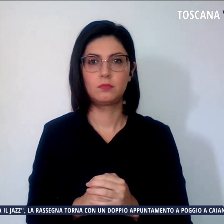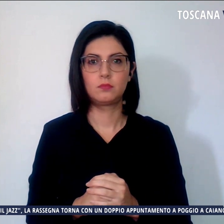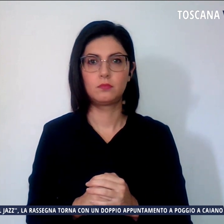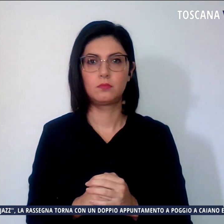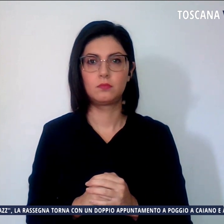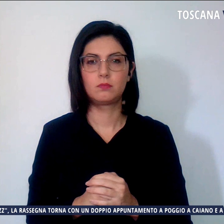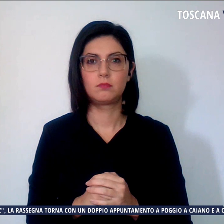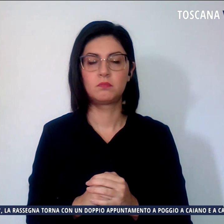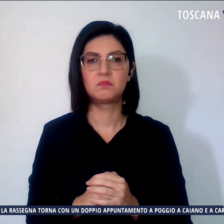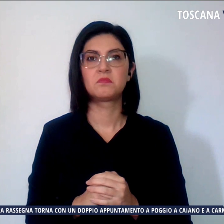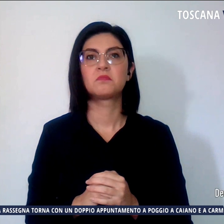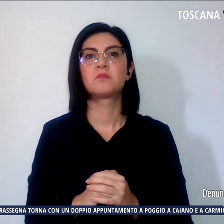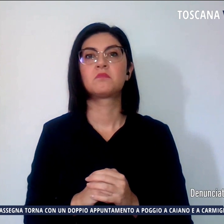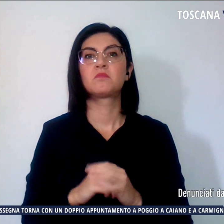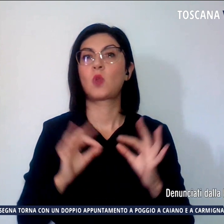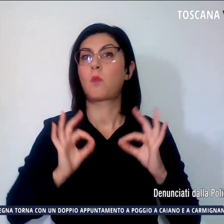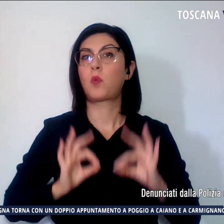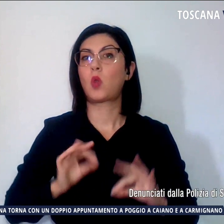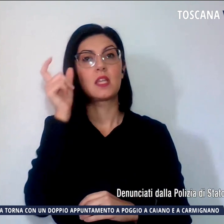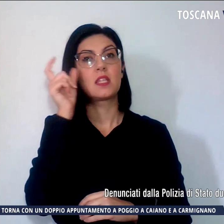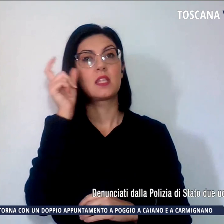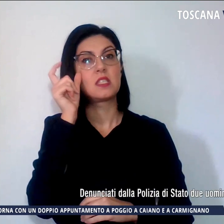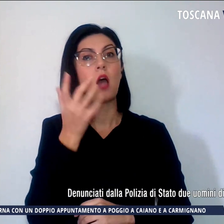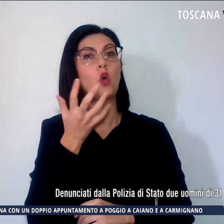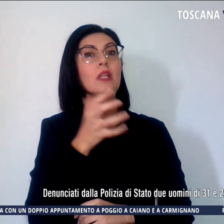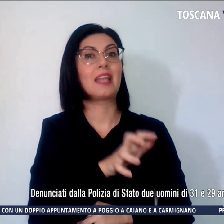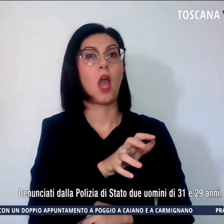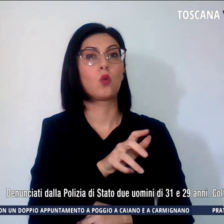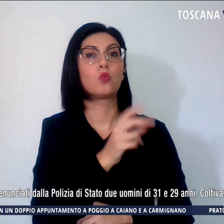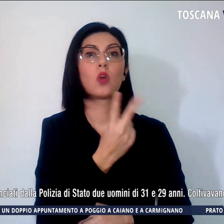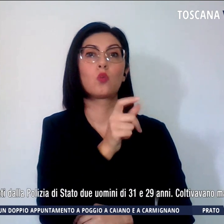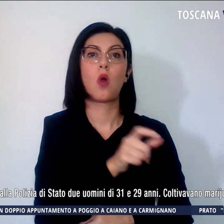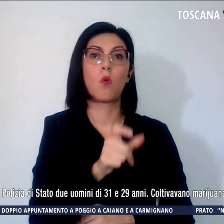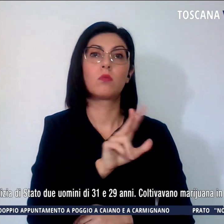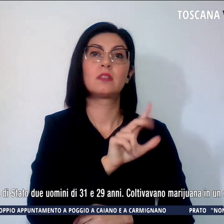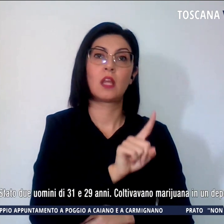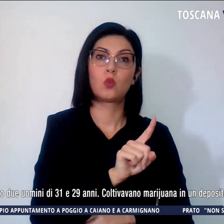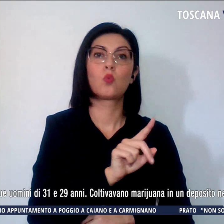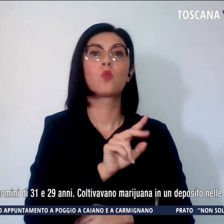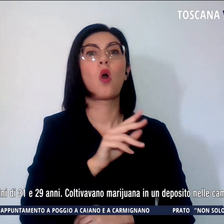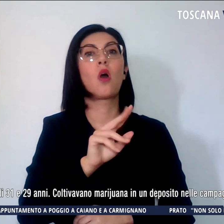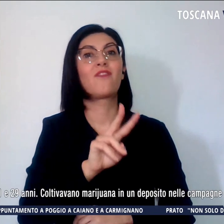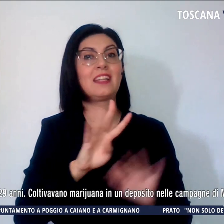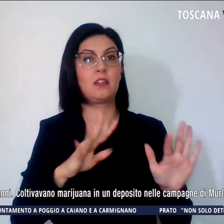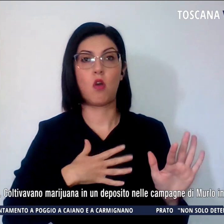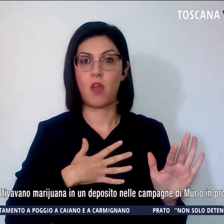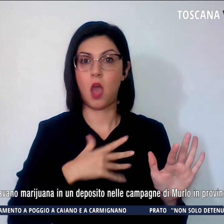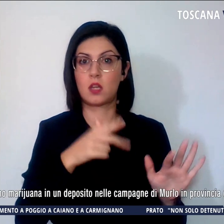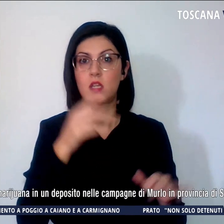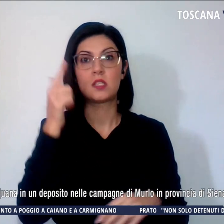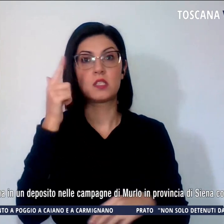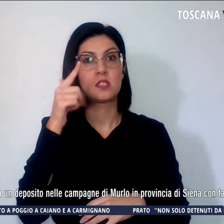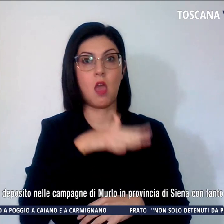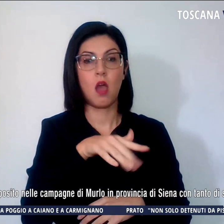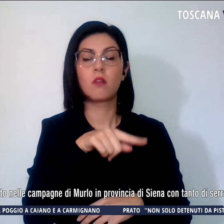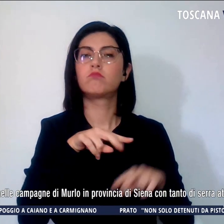Denunciati dalla Polizia di Stato due uomini di 31 e 29 anni nel Senese coltivavano marijuana